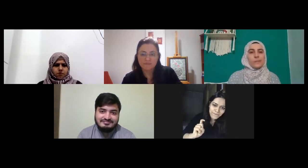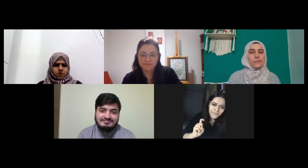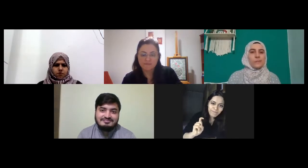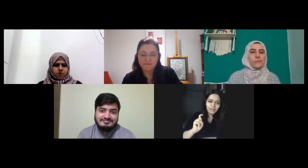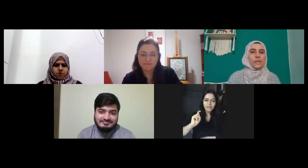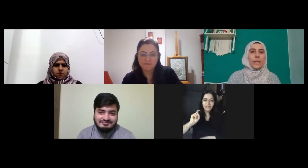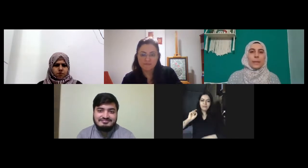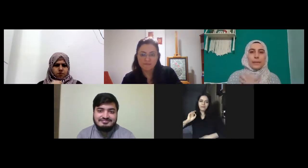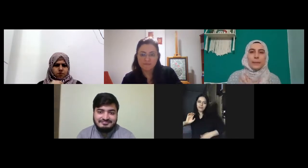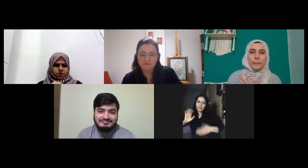çizdim beni